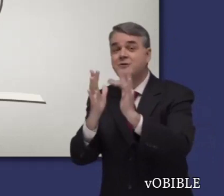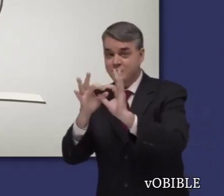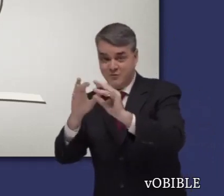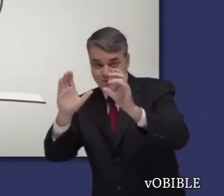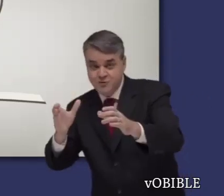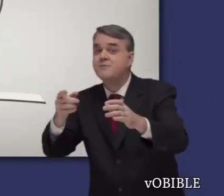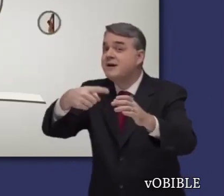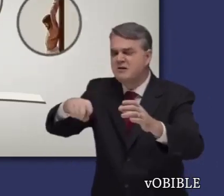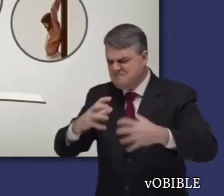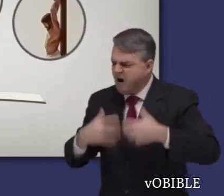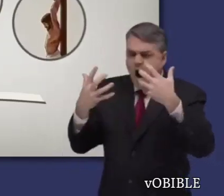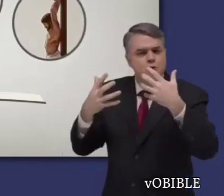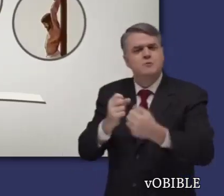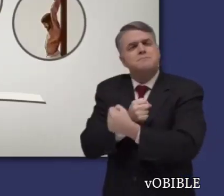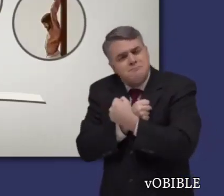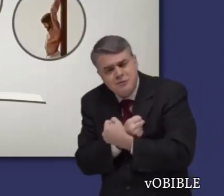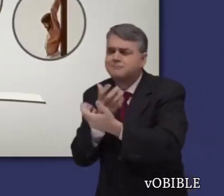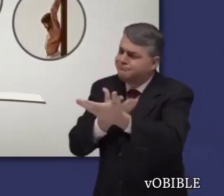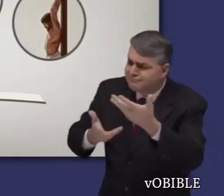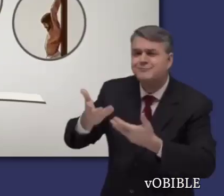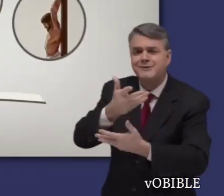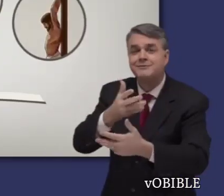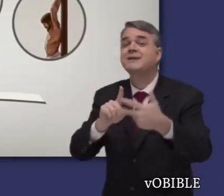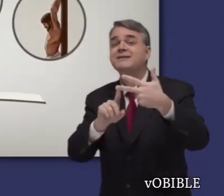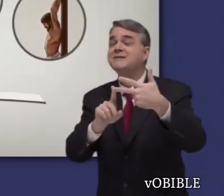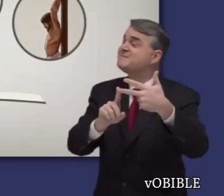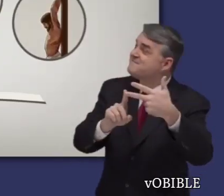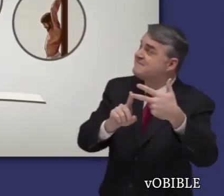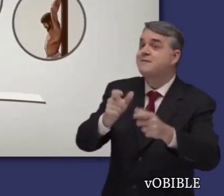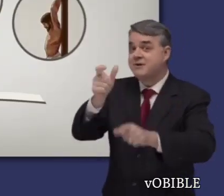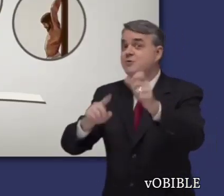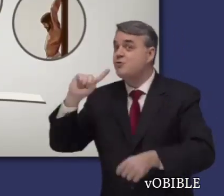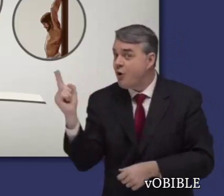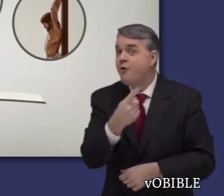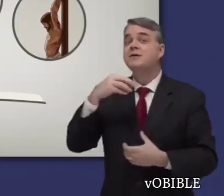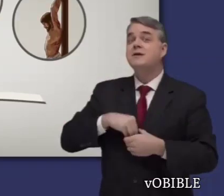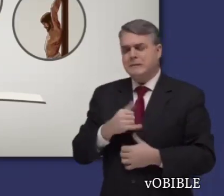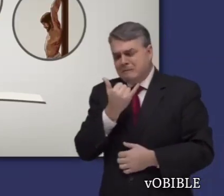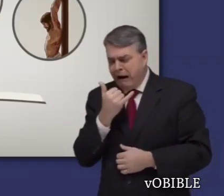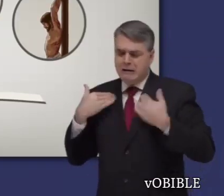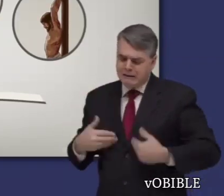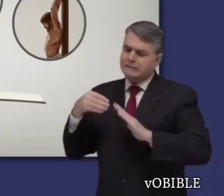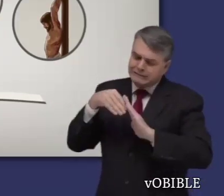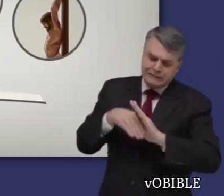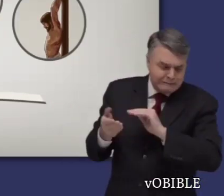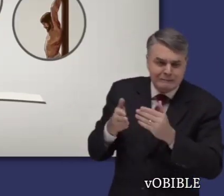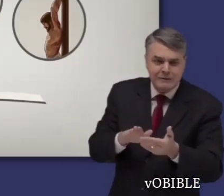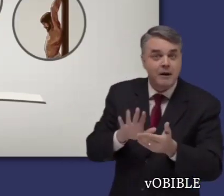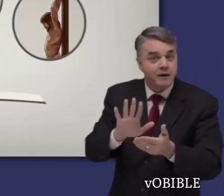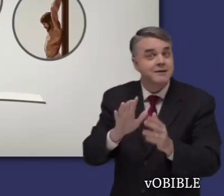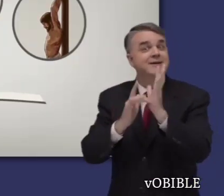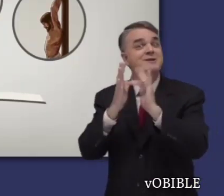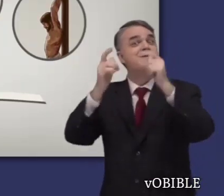deben ser pacíficos con los demás, y en que la libertad del pecado y la muerte, sólo se consigue demostrando fe en Jesús, el